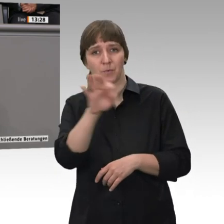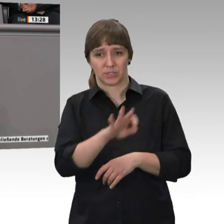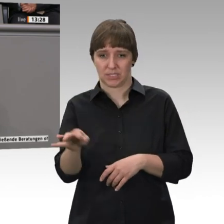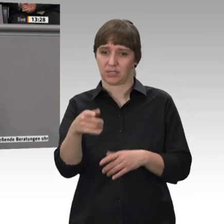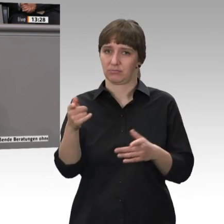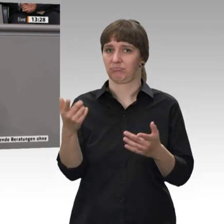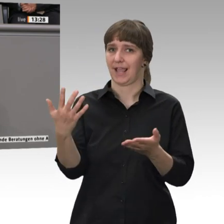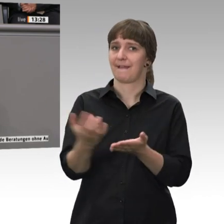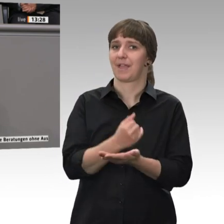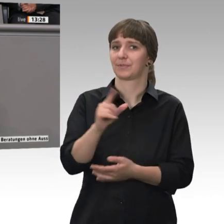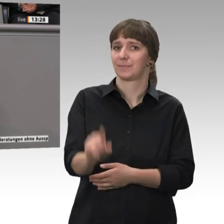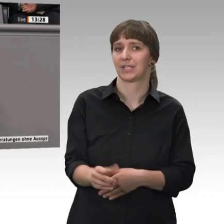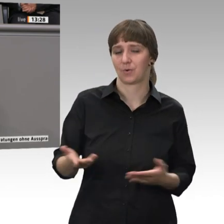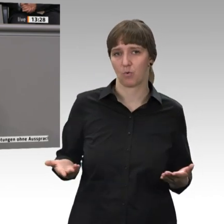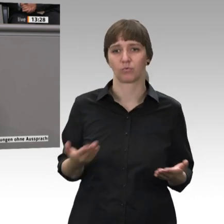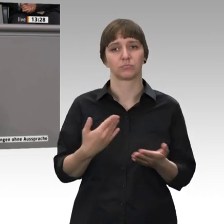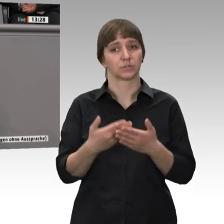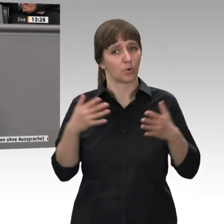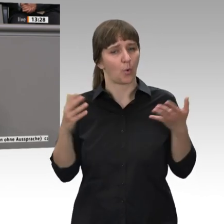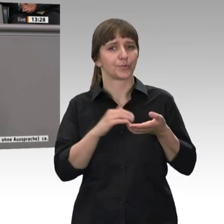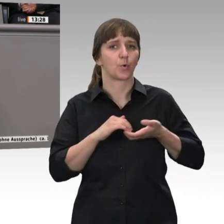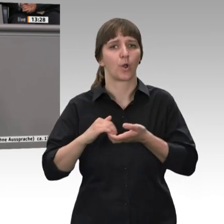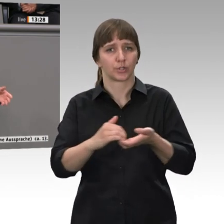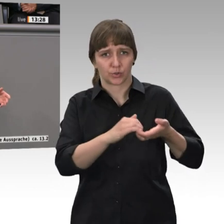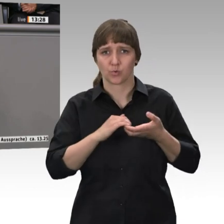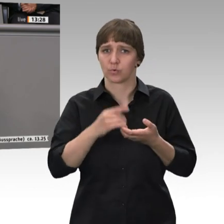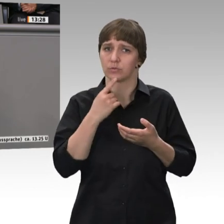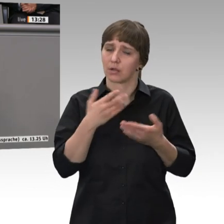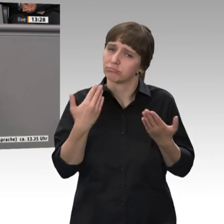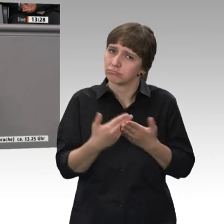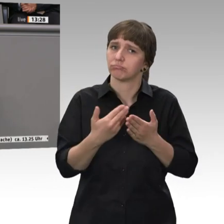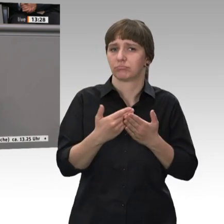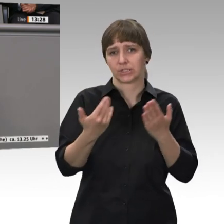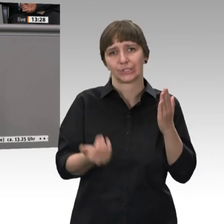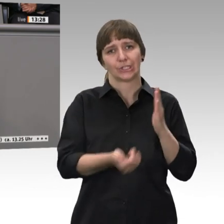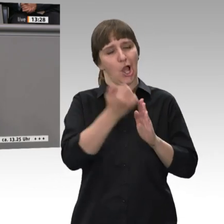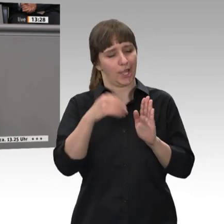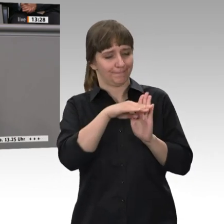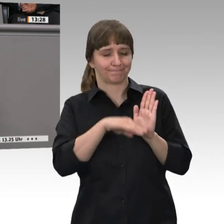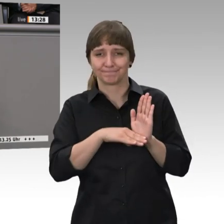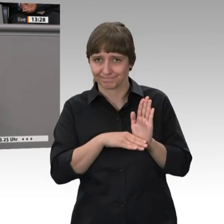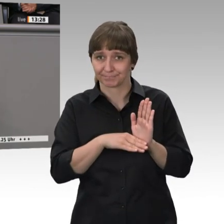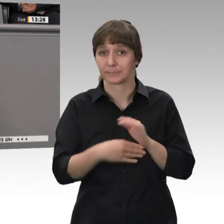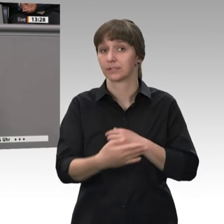die Große Koalition dazu veranlasst, entsprechende Planken neu zu setzen. Einmal auf der einen Seite, dass das